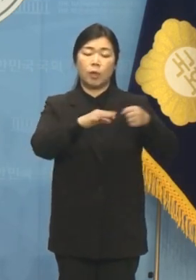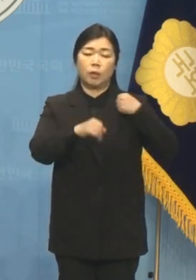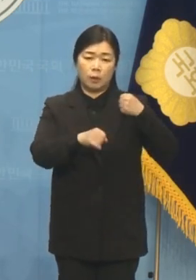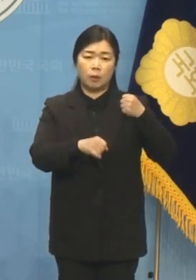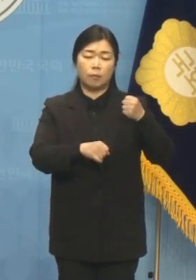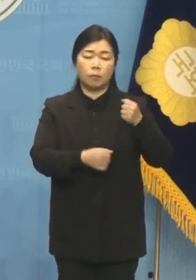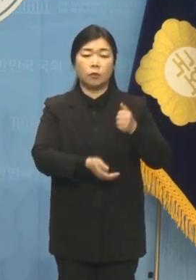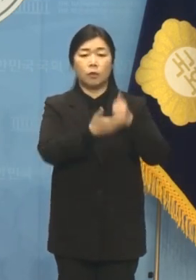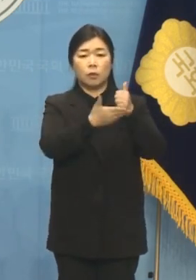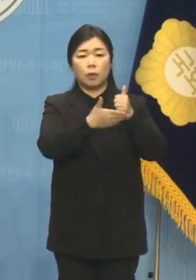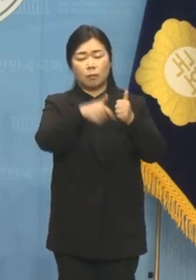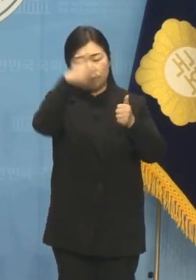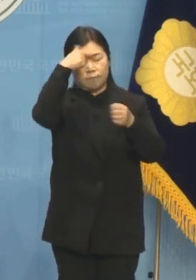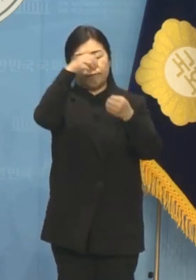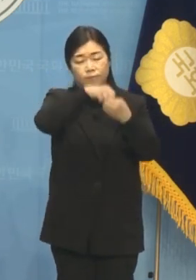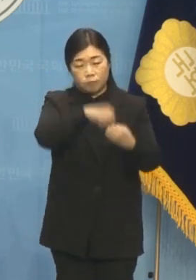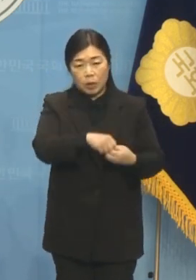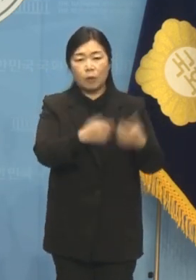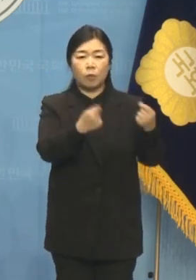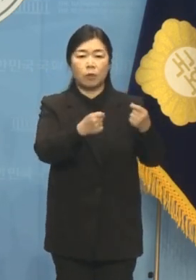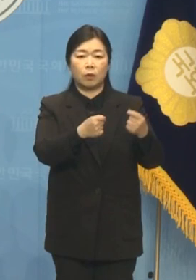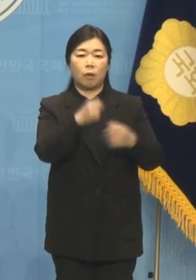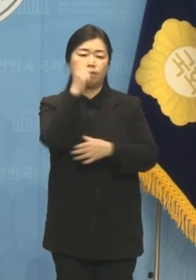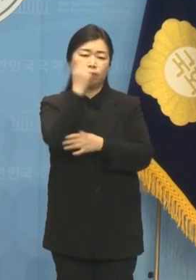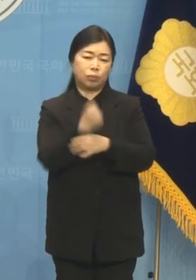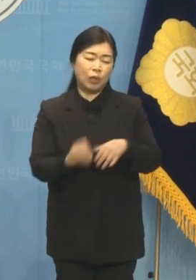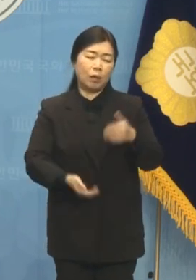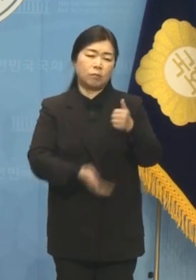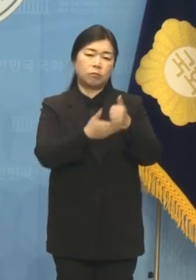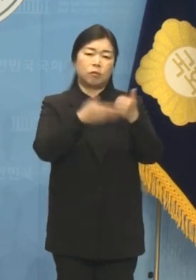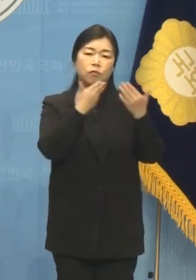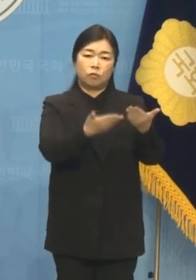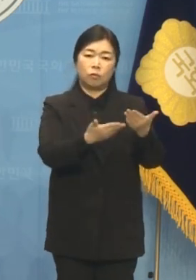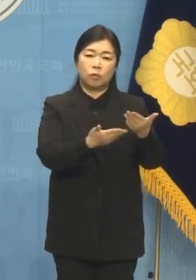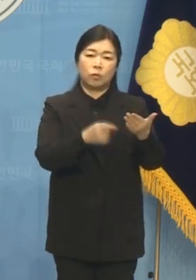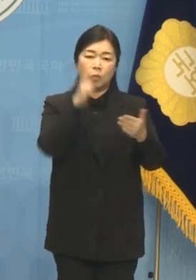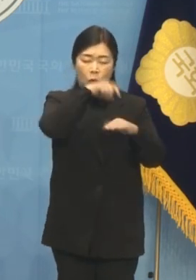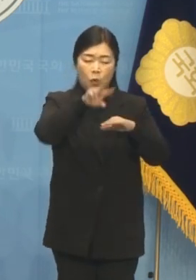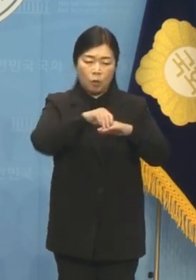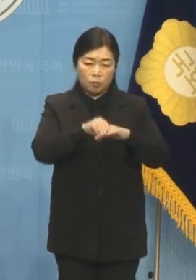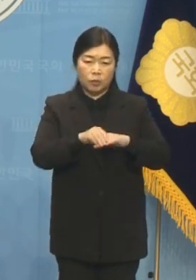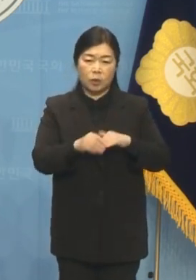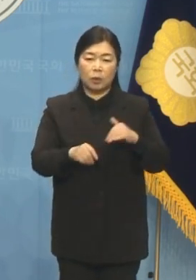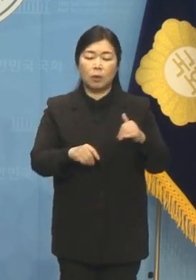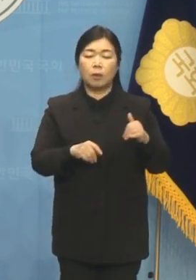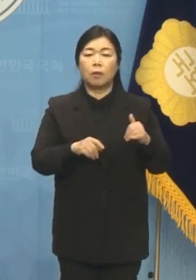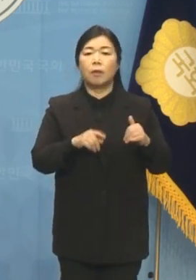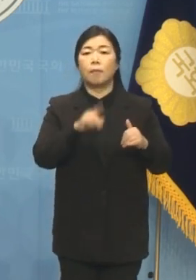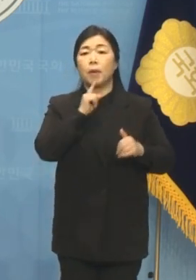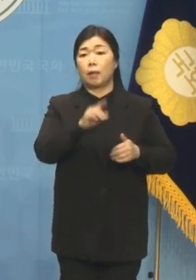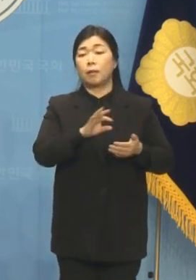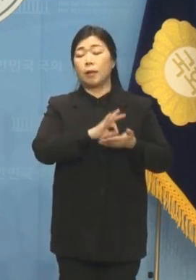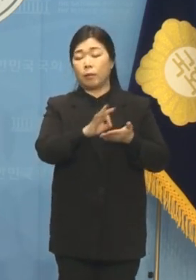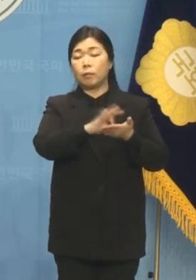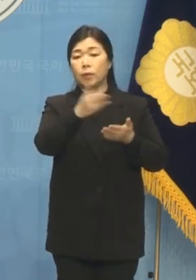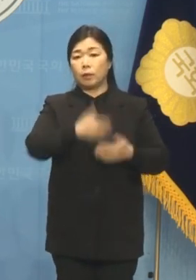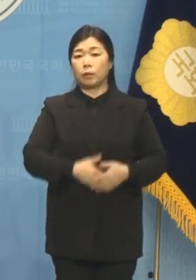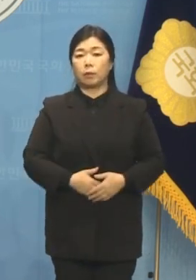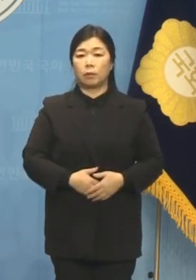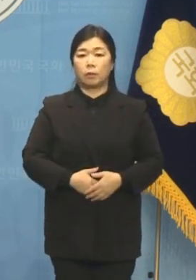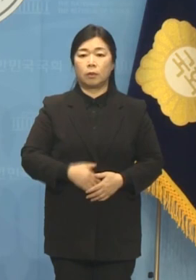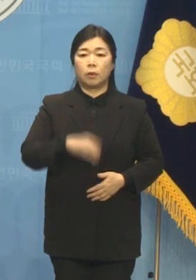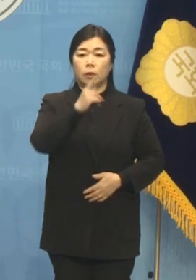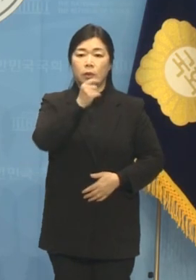공천, 썩은 물 공천, 오염수 공천이라고 부를 수밖에 없습니다. CCTV 영상도